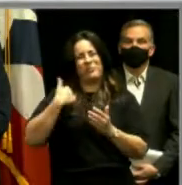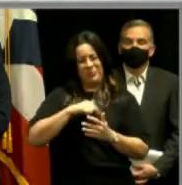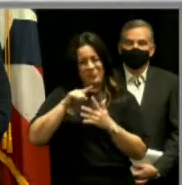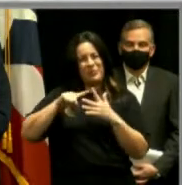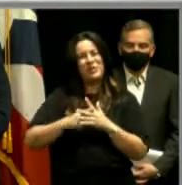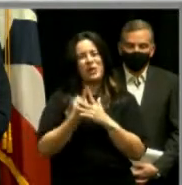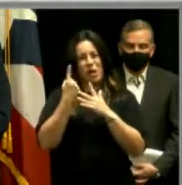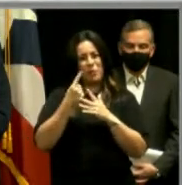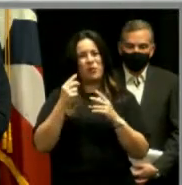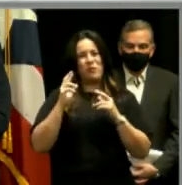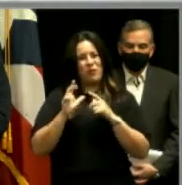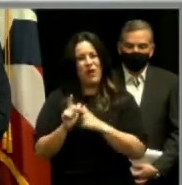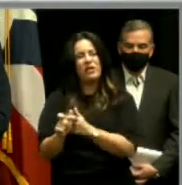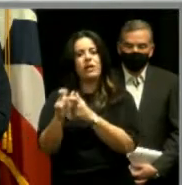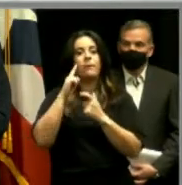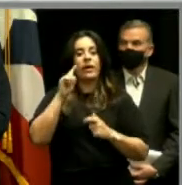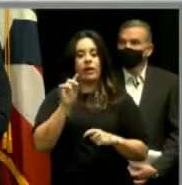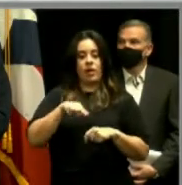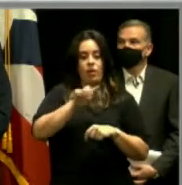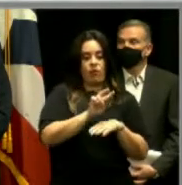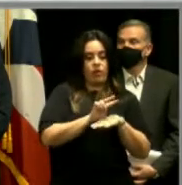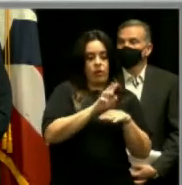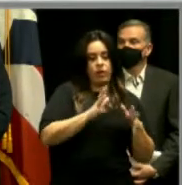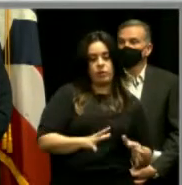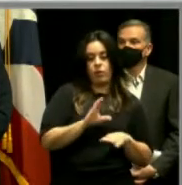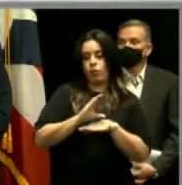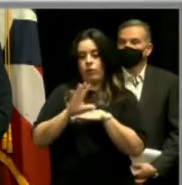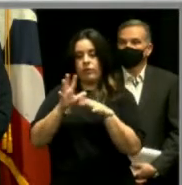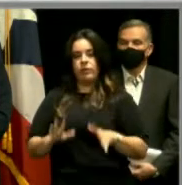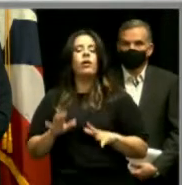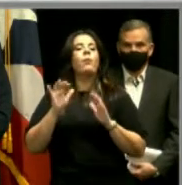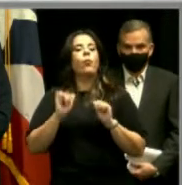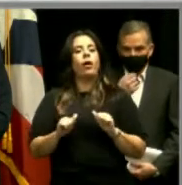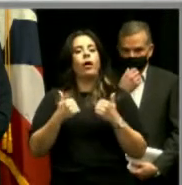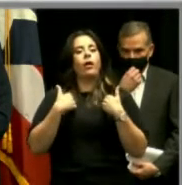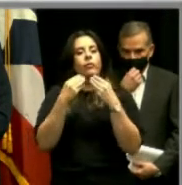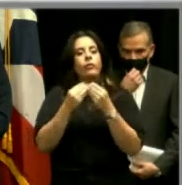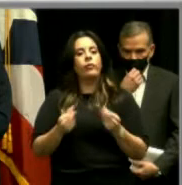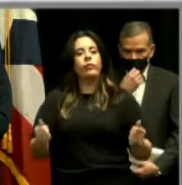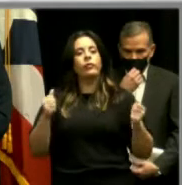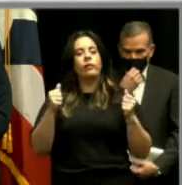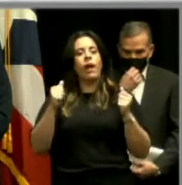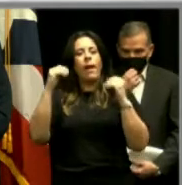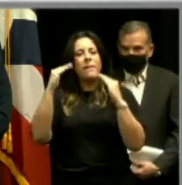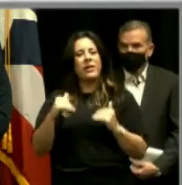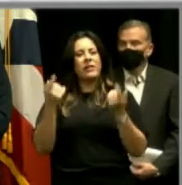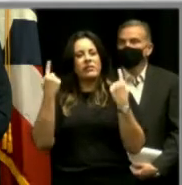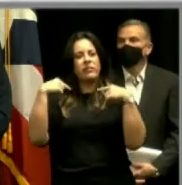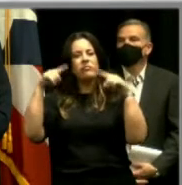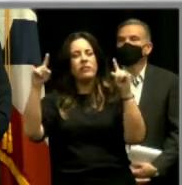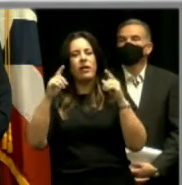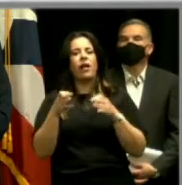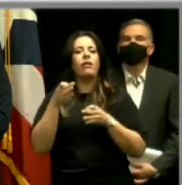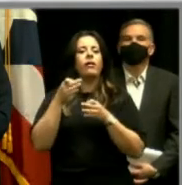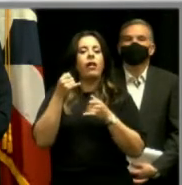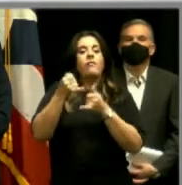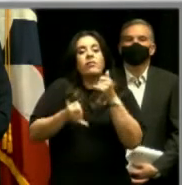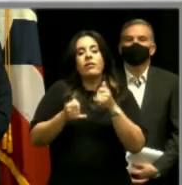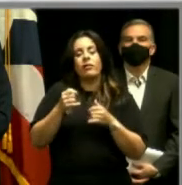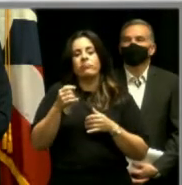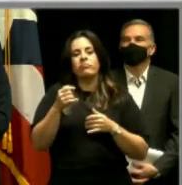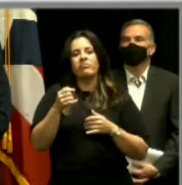para que los viequenses y los culebrenses tengan soluciones y luz al final del túnel como dijo el alcalde de Vieques.